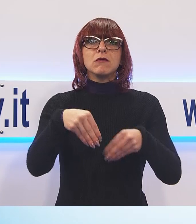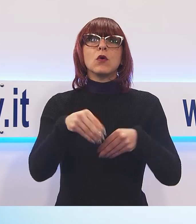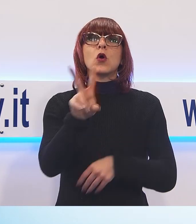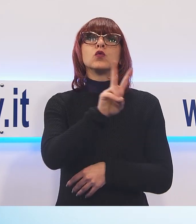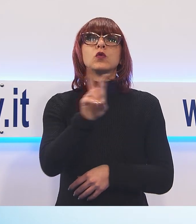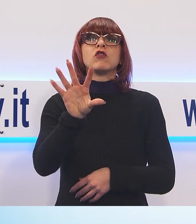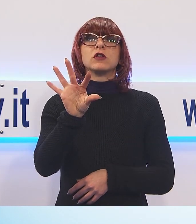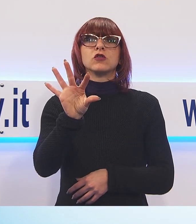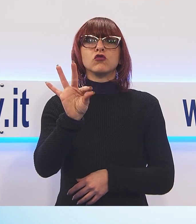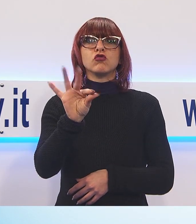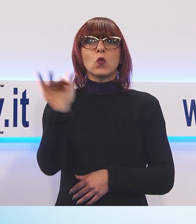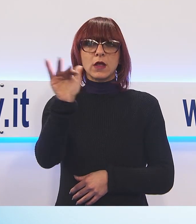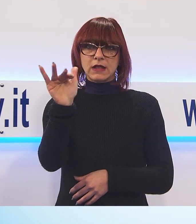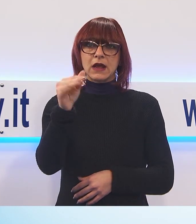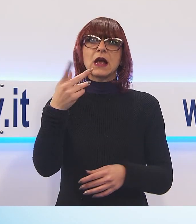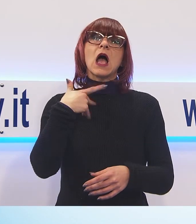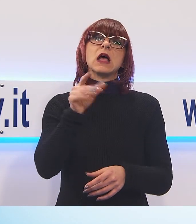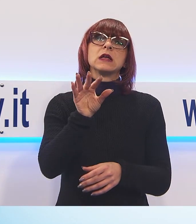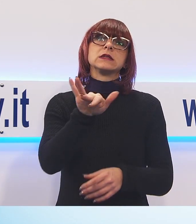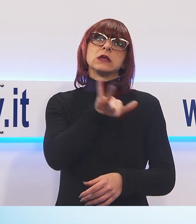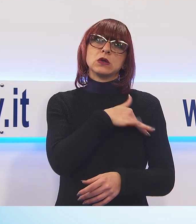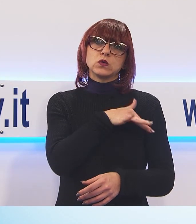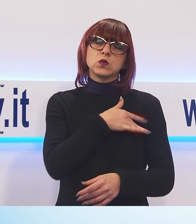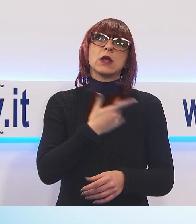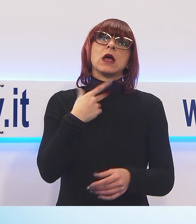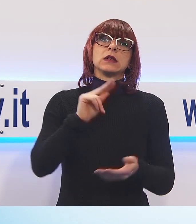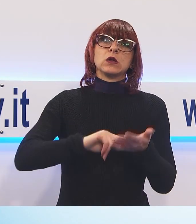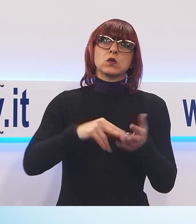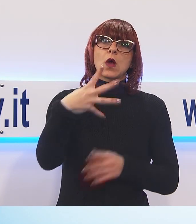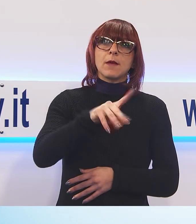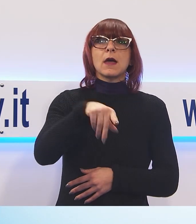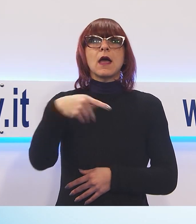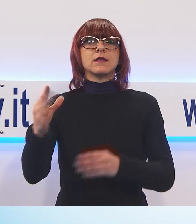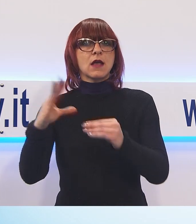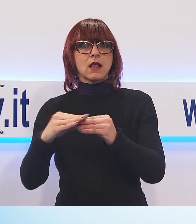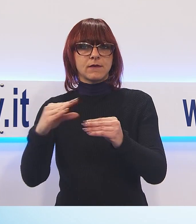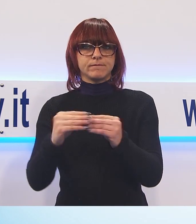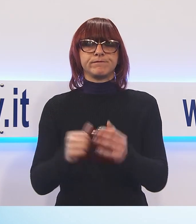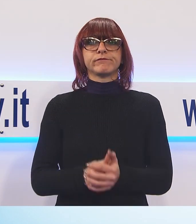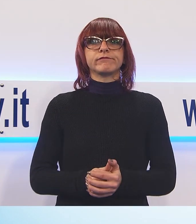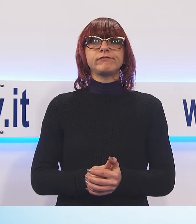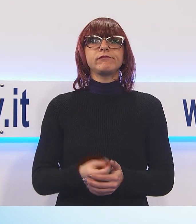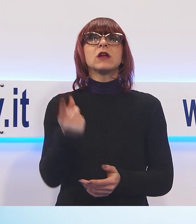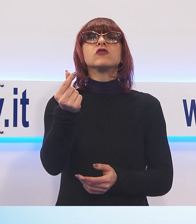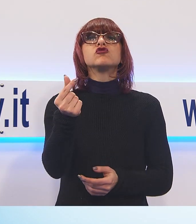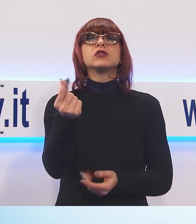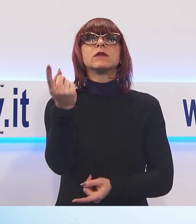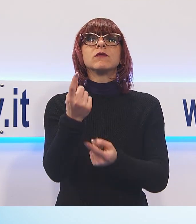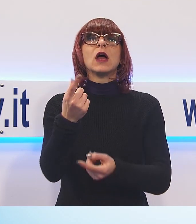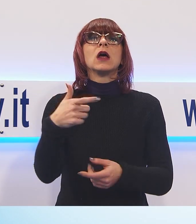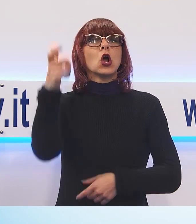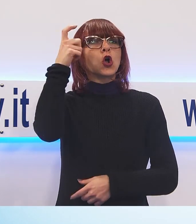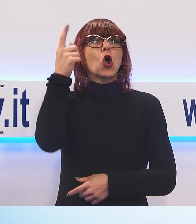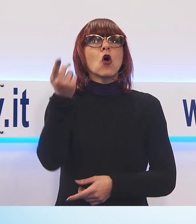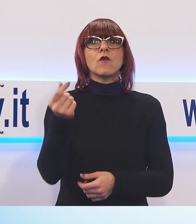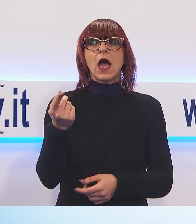medie. La cifra è stata finanziata dal Ministero degli Interni di quello che fu il governo Gentiloni. A comunicare l'apertura ufficiale